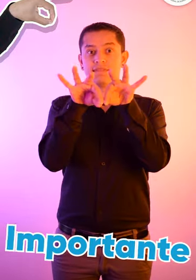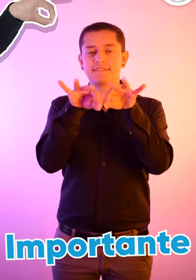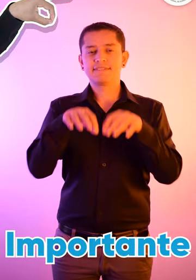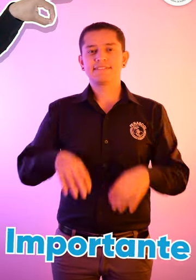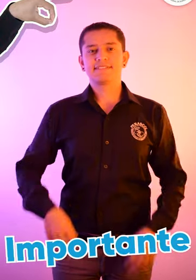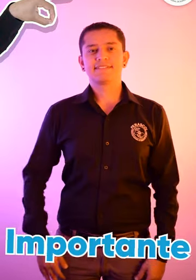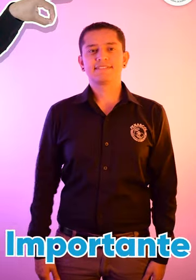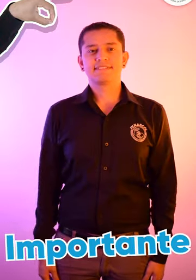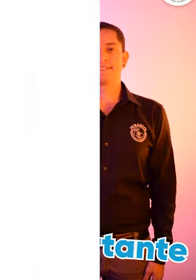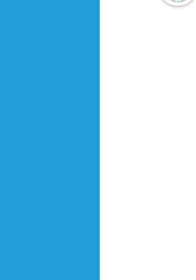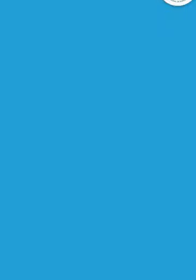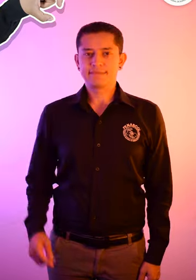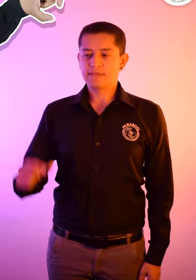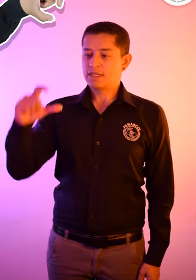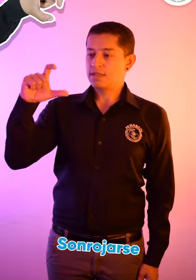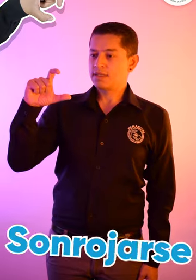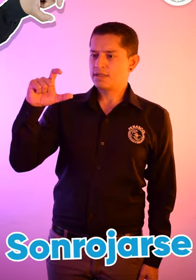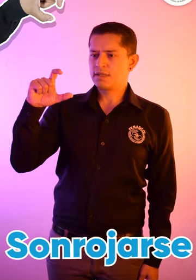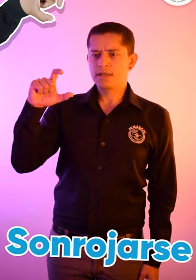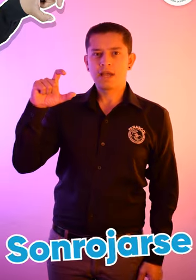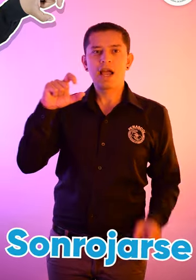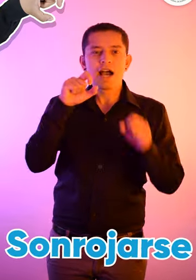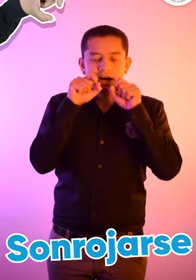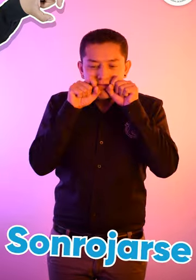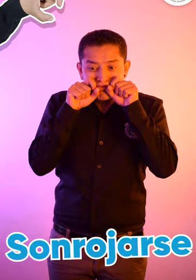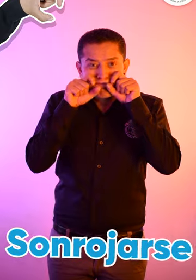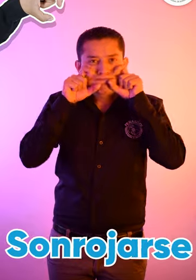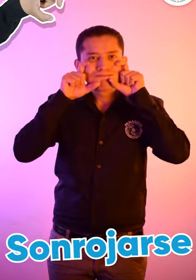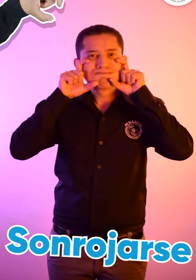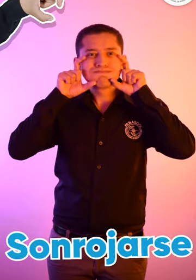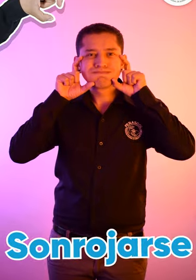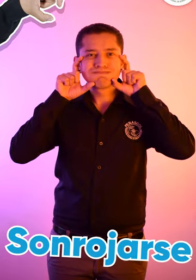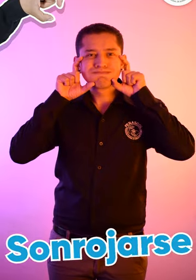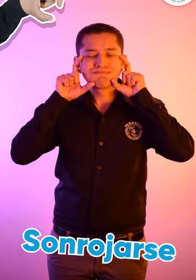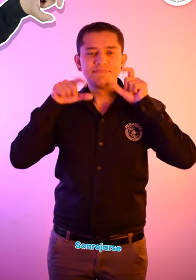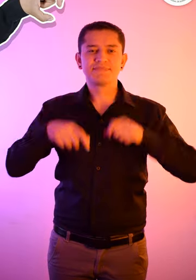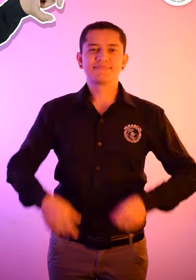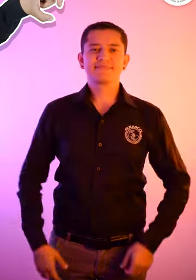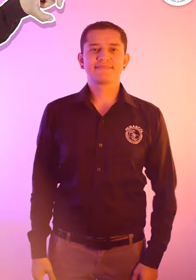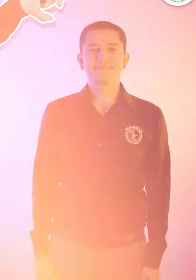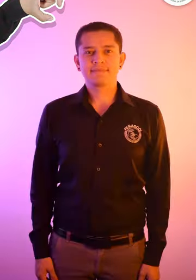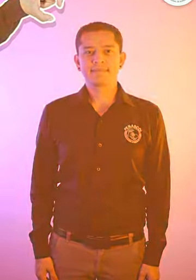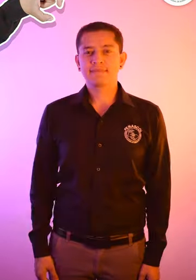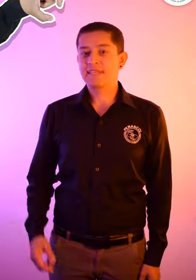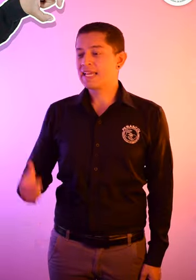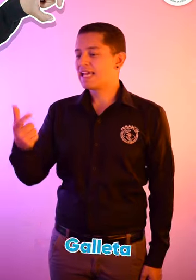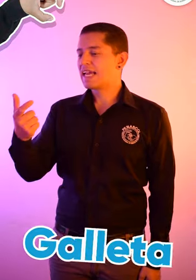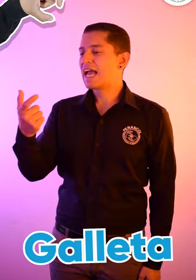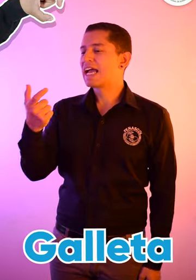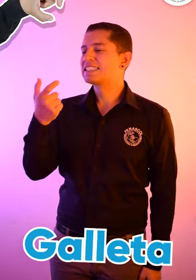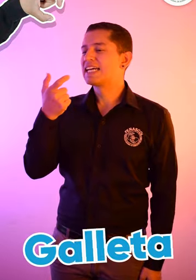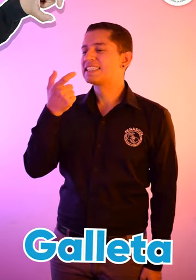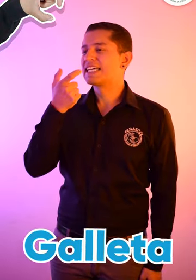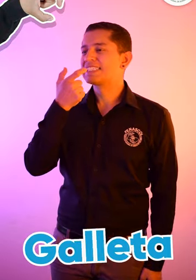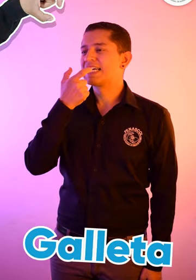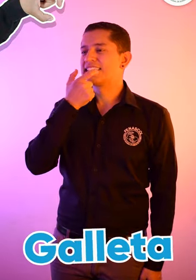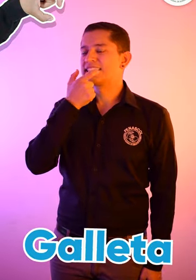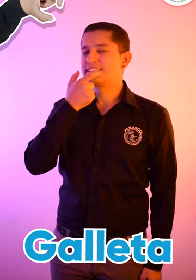importante con esta configuración sonrojarse galleta